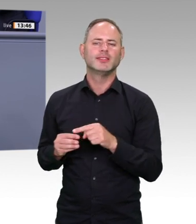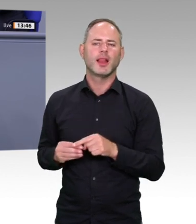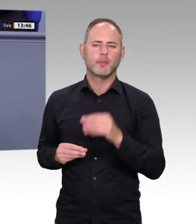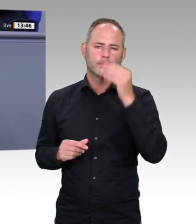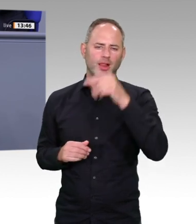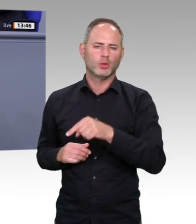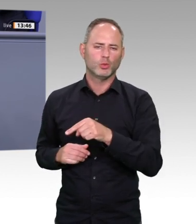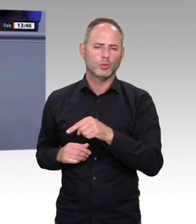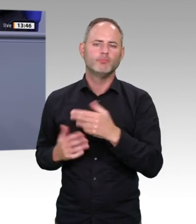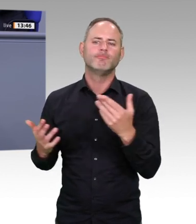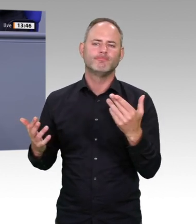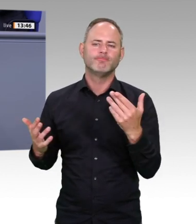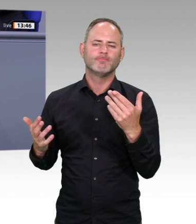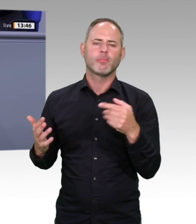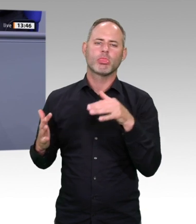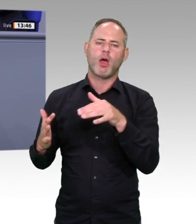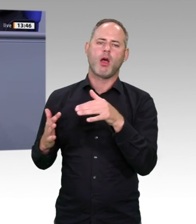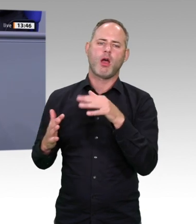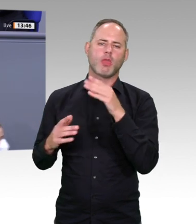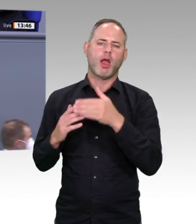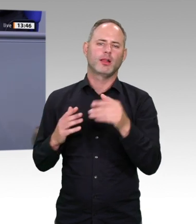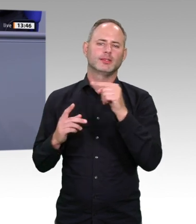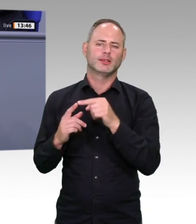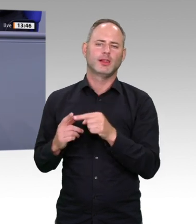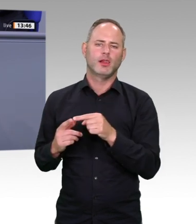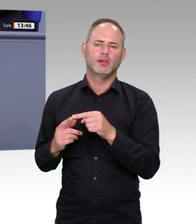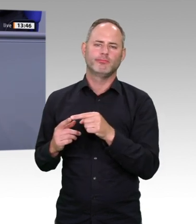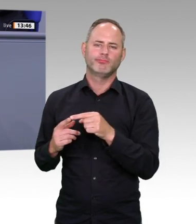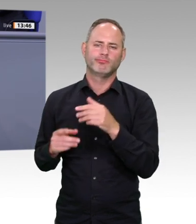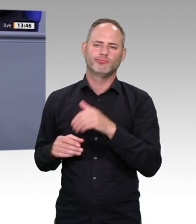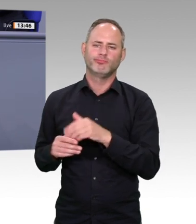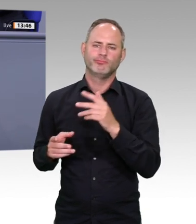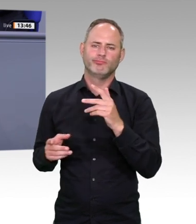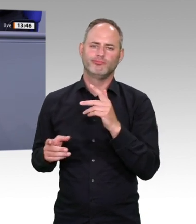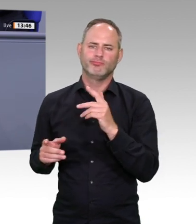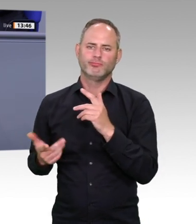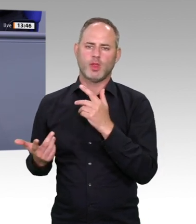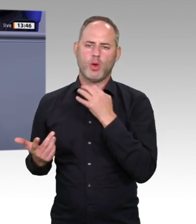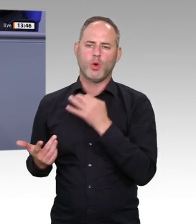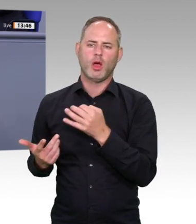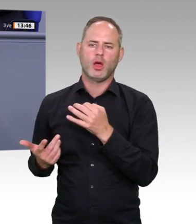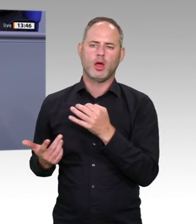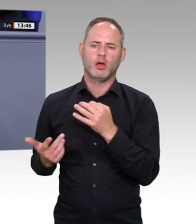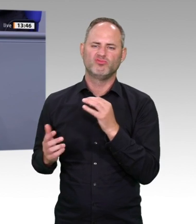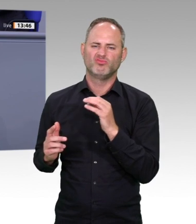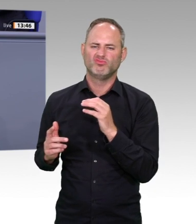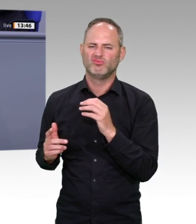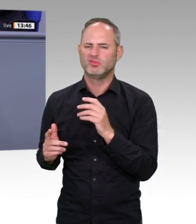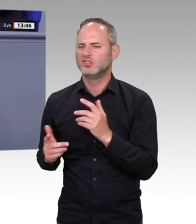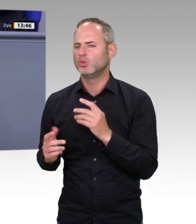müssen wir aus meiner Sicht drei Ziele klar verfolgen. Erstens. Bildung für nachhaltige